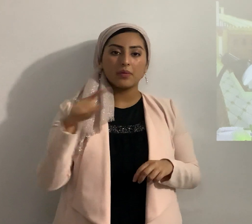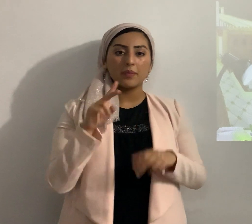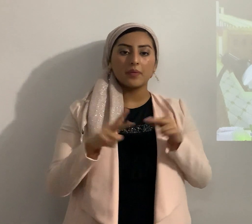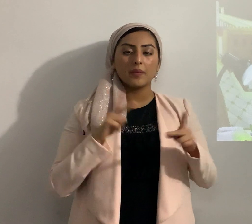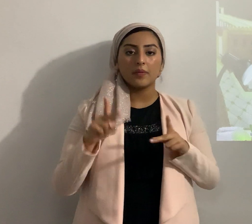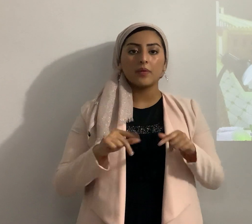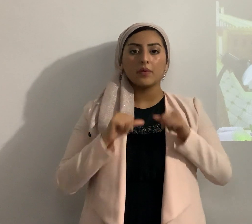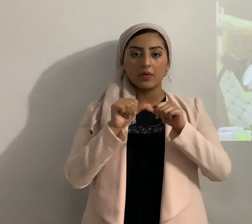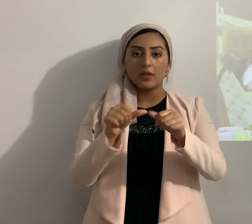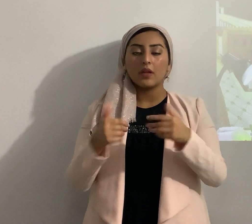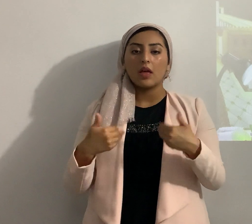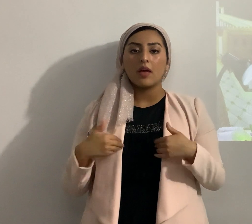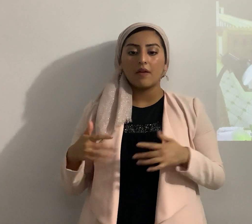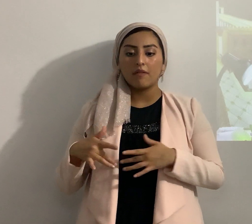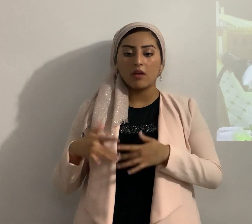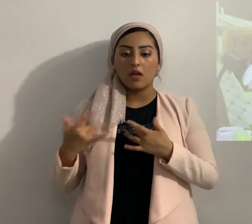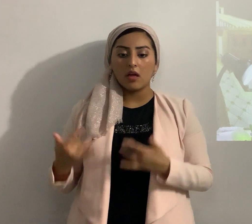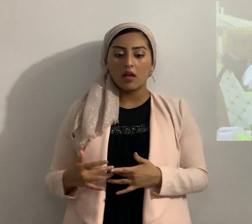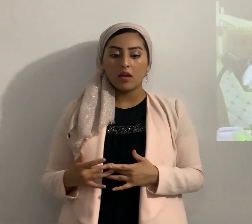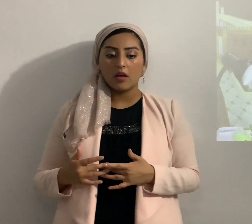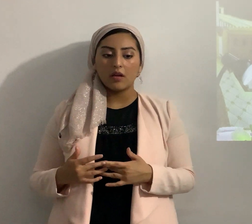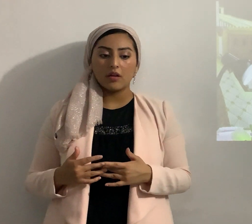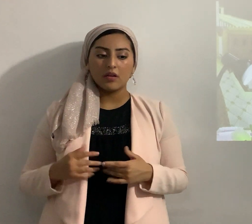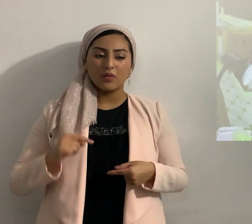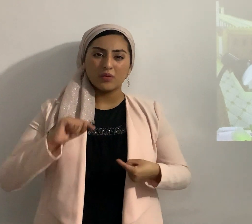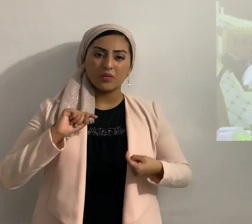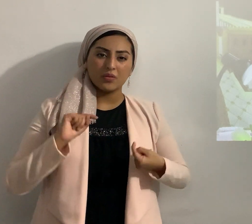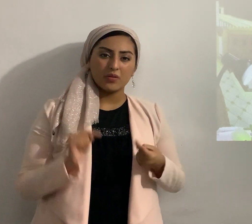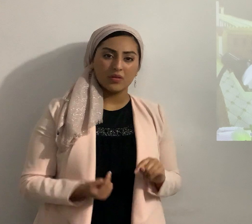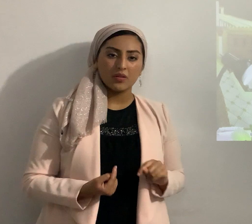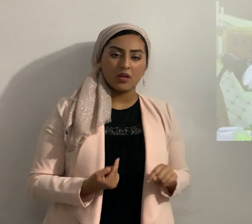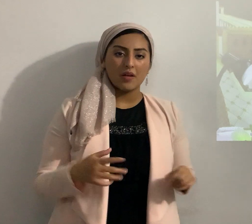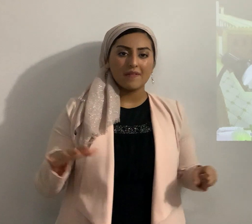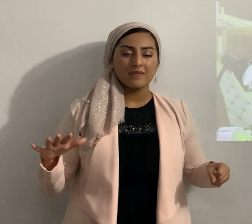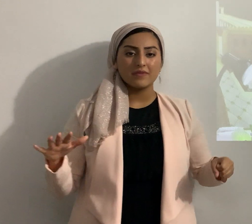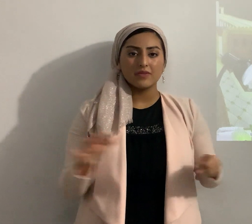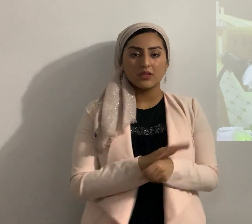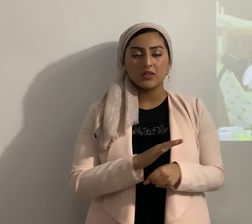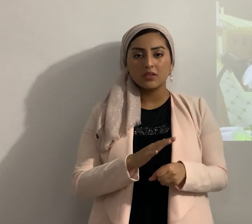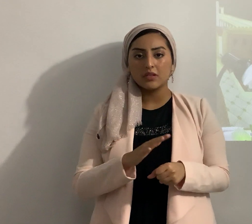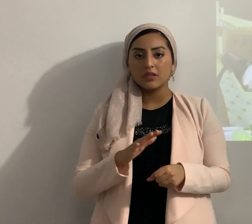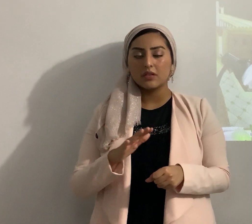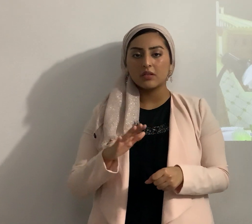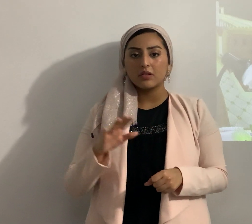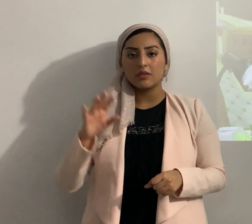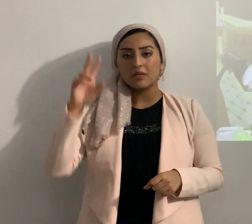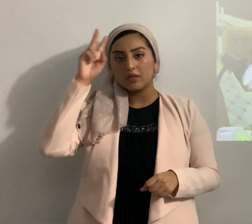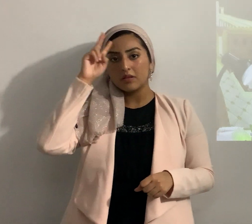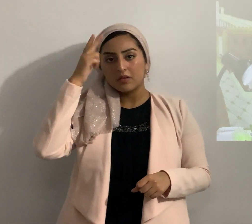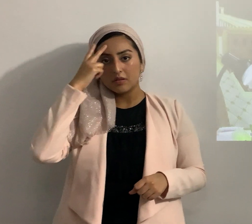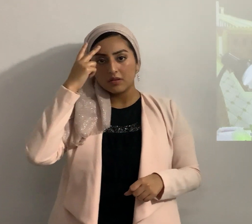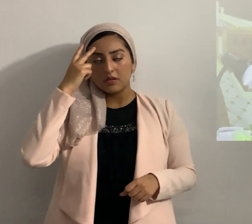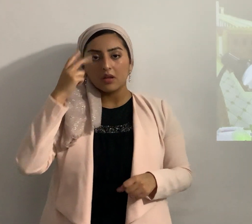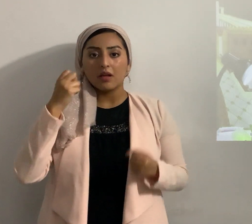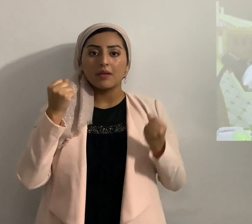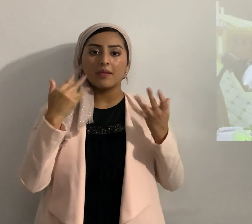teniendo un corazón necio lleno de incredulidad es algo que mucha gente no